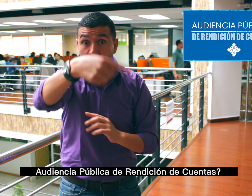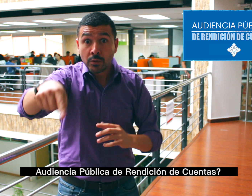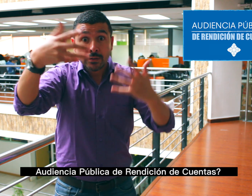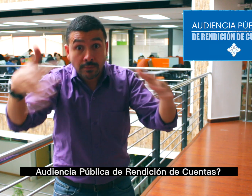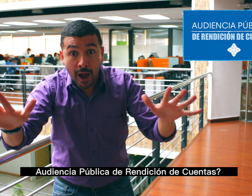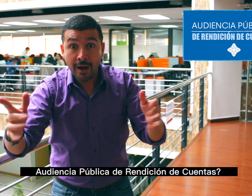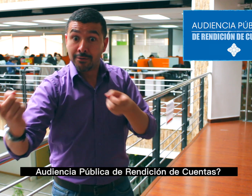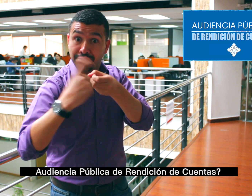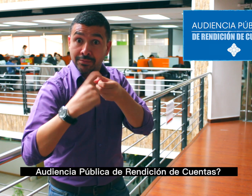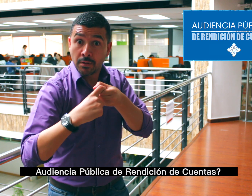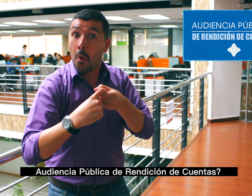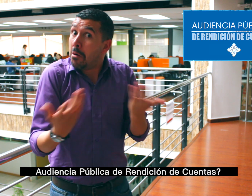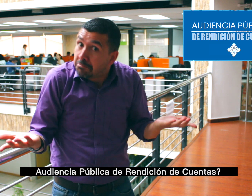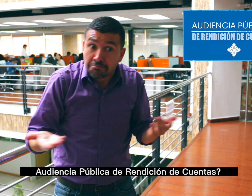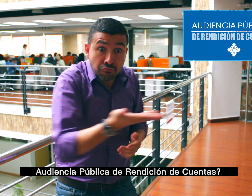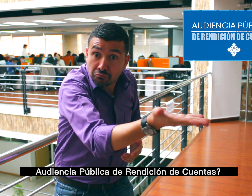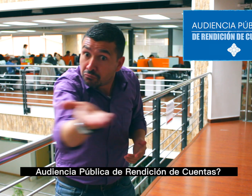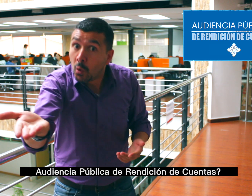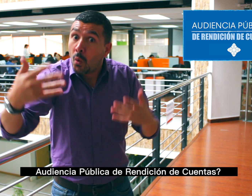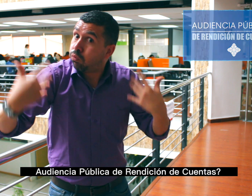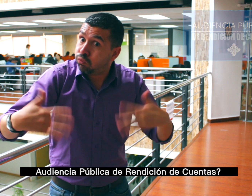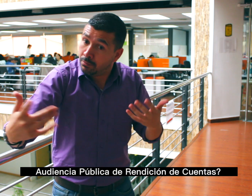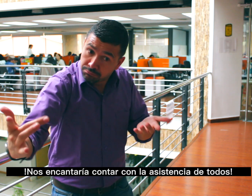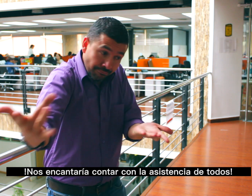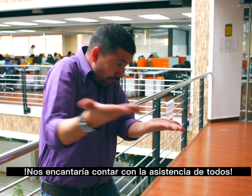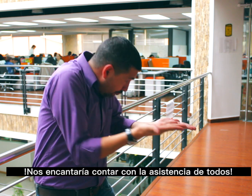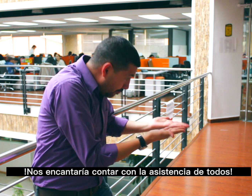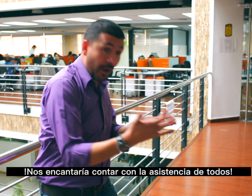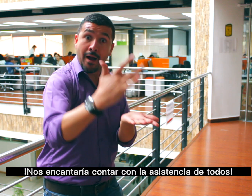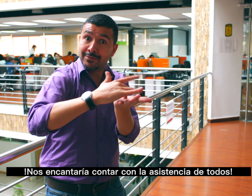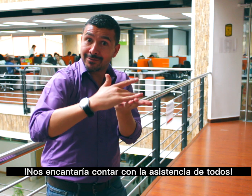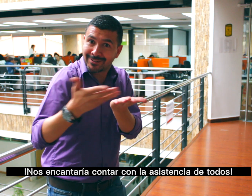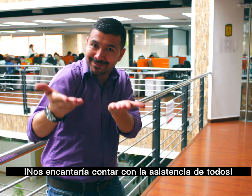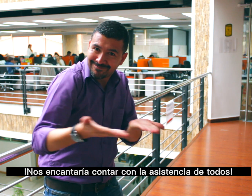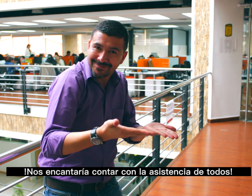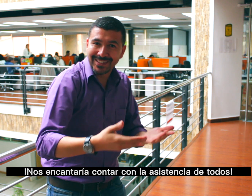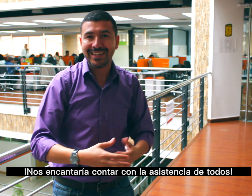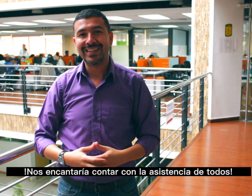audiencia pública de rendición de cuentas? Nos encantaría contar con la asistencia de todos.